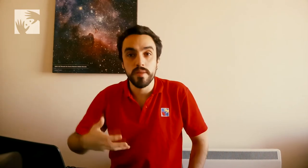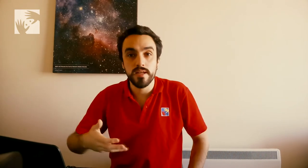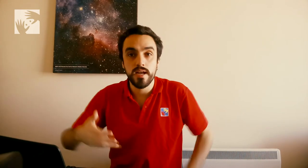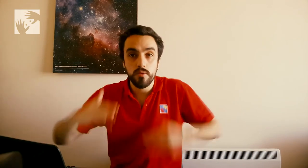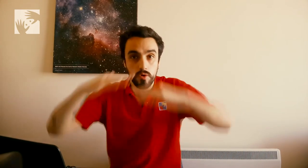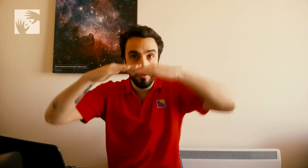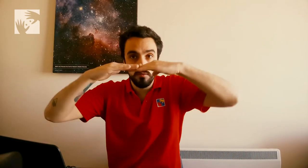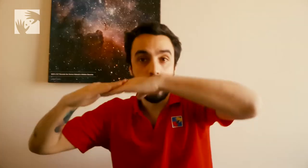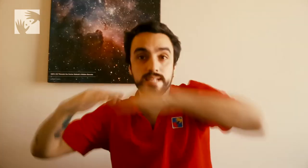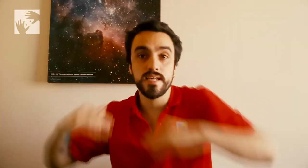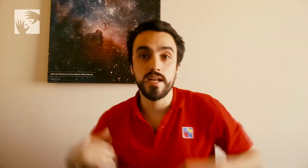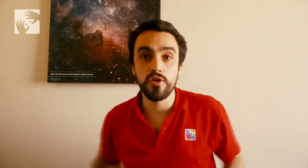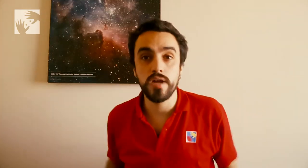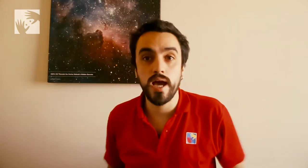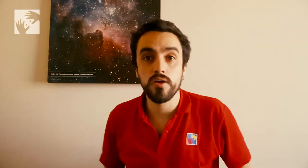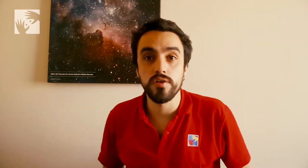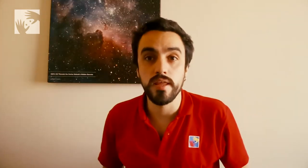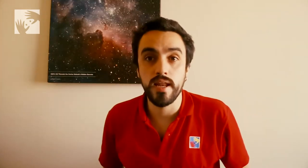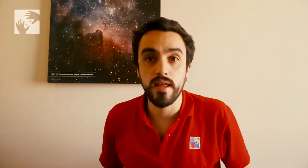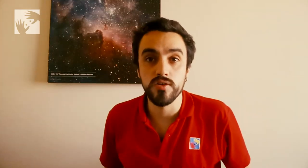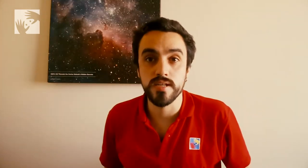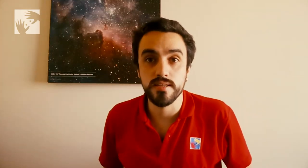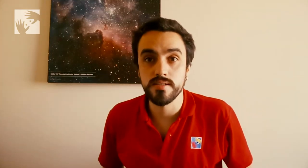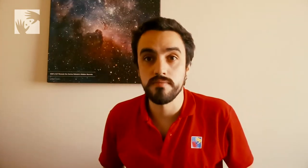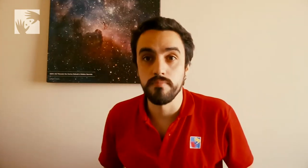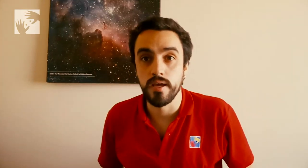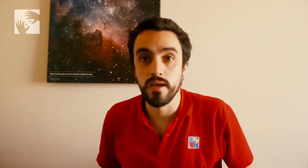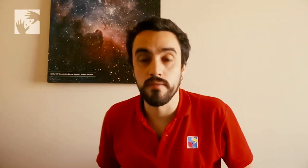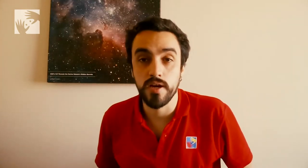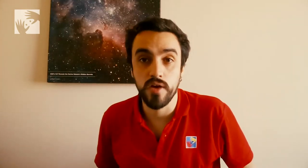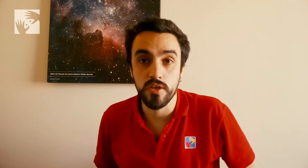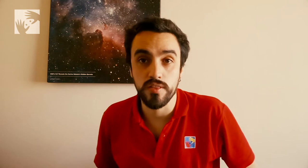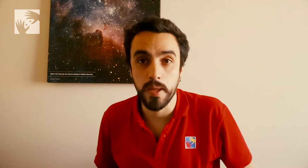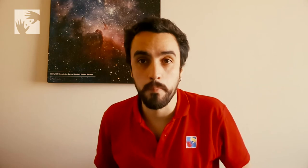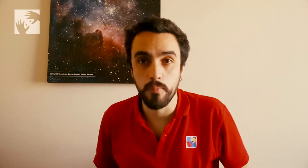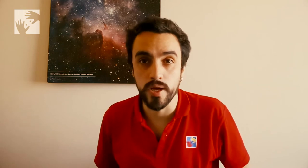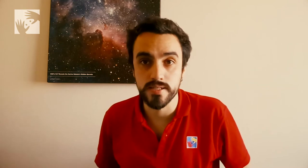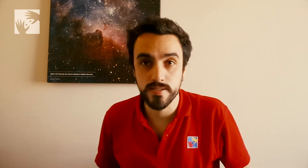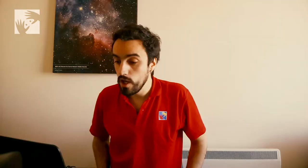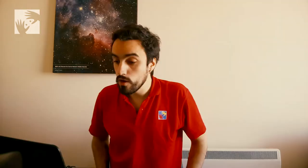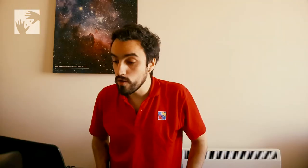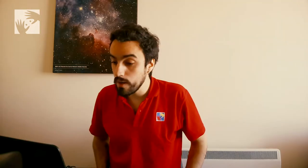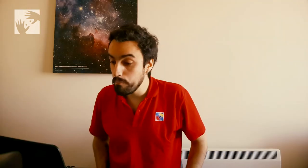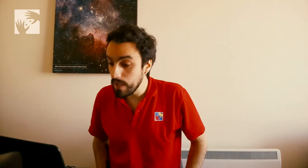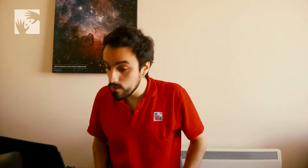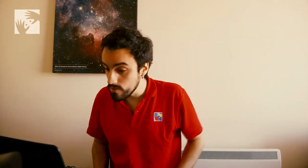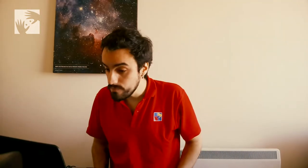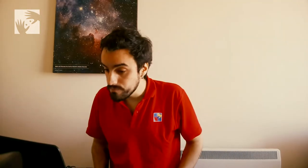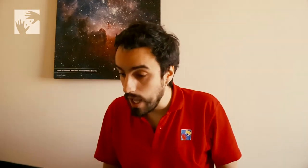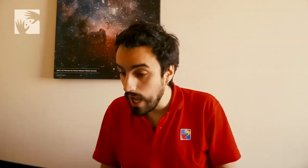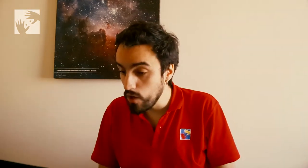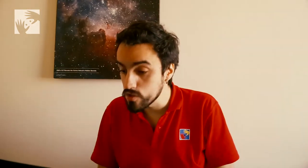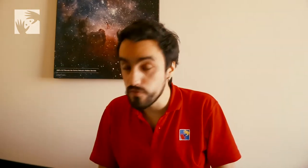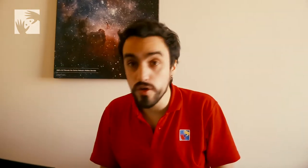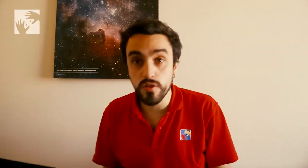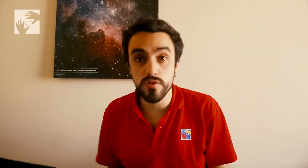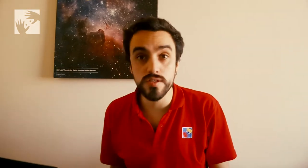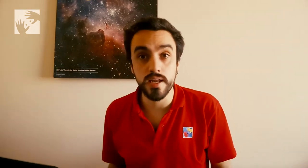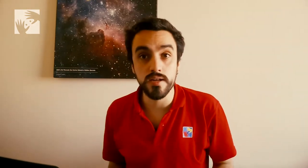a aumentar el ángulo y se generó la cordillera de los Andes varios años después. Con respecto a los fiordos en el